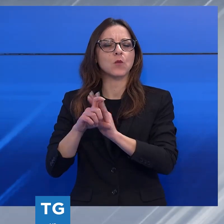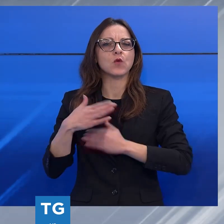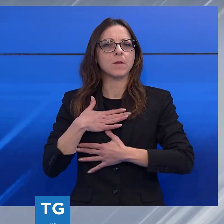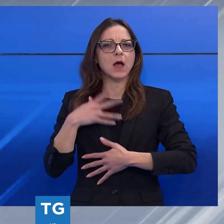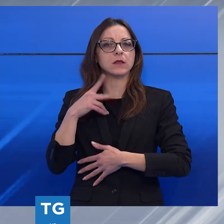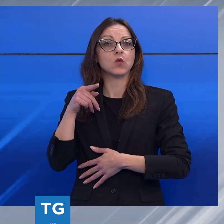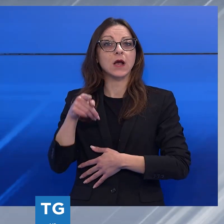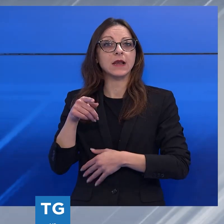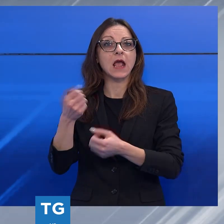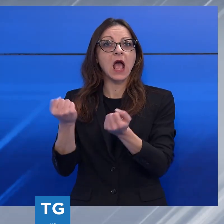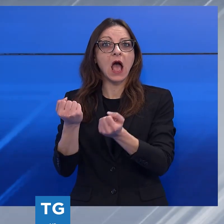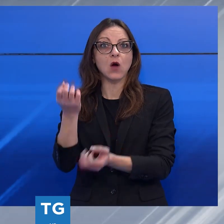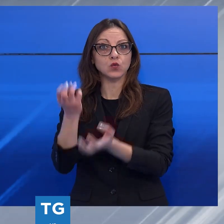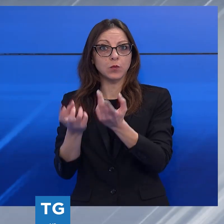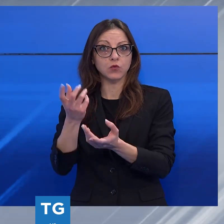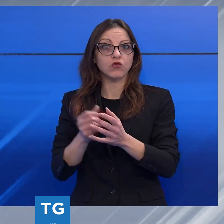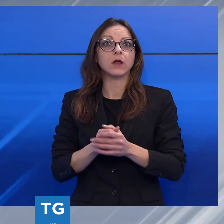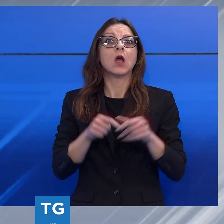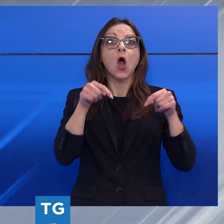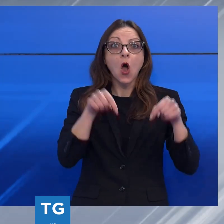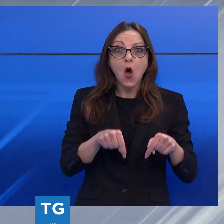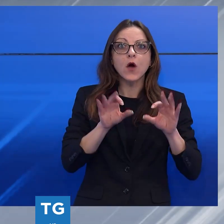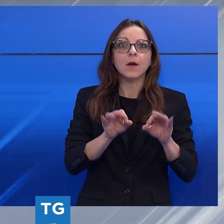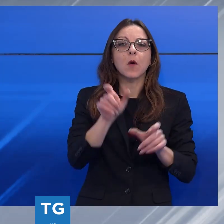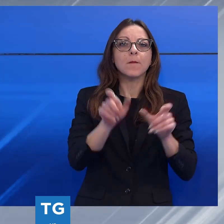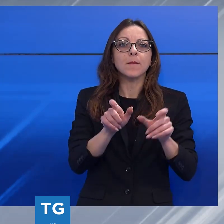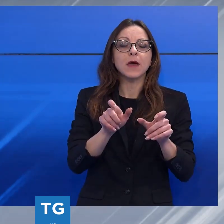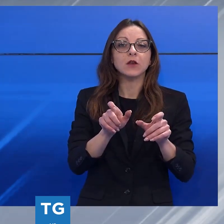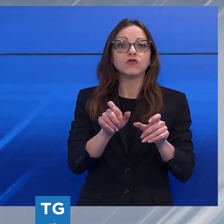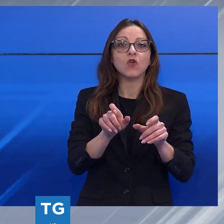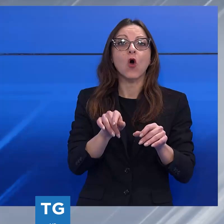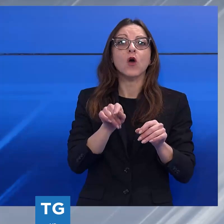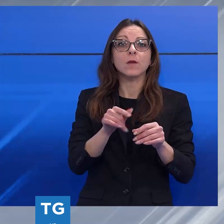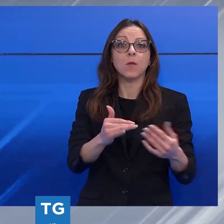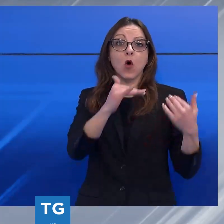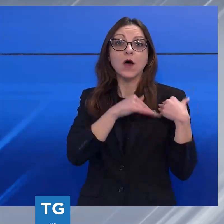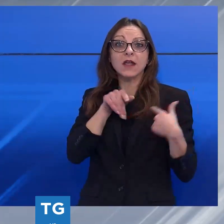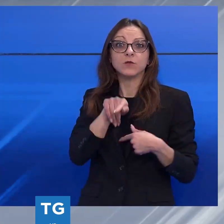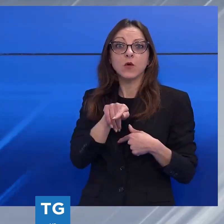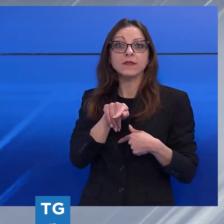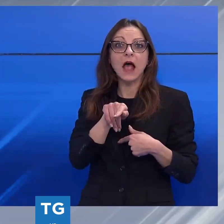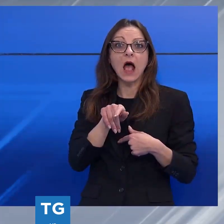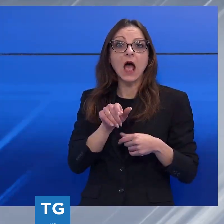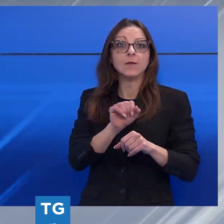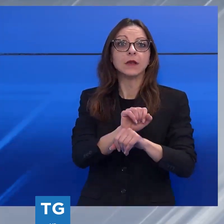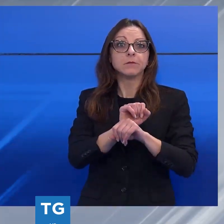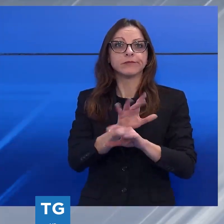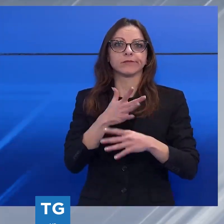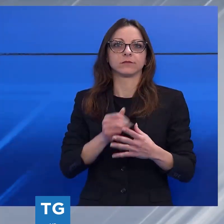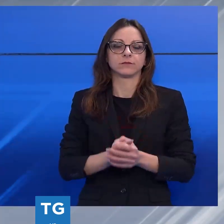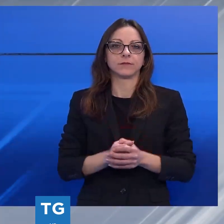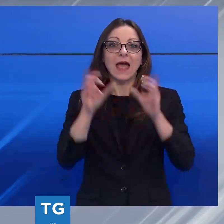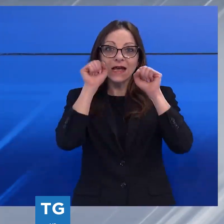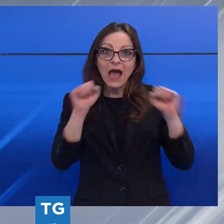ebbene sono stati presi i cosiddetti piromani delle auto. Sono stati identificati dai carabinieri i presunti